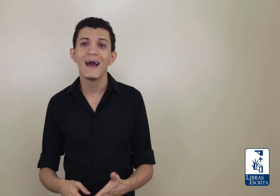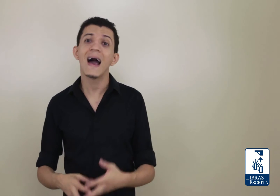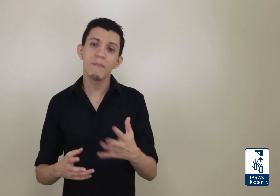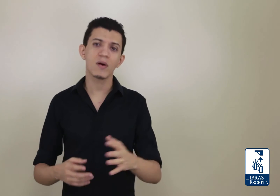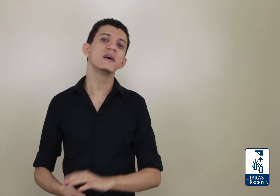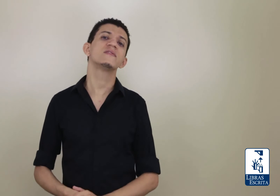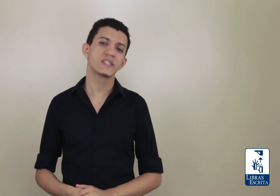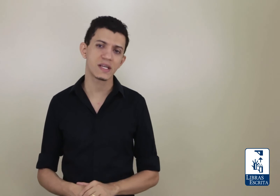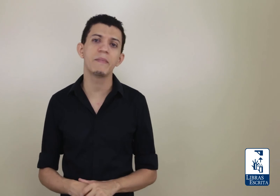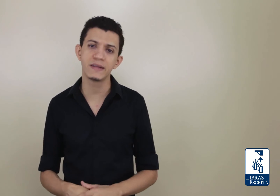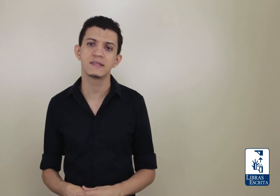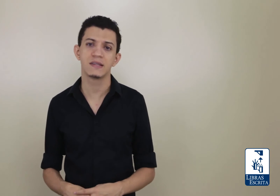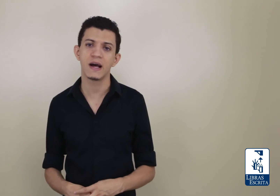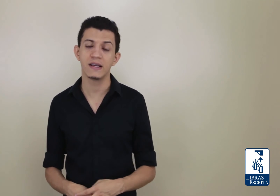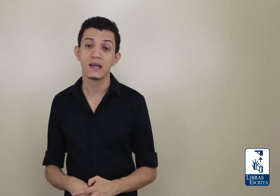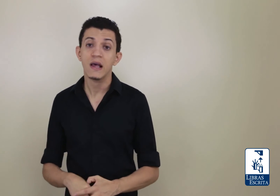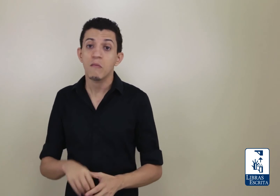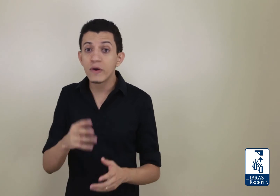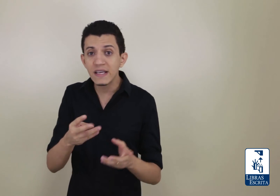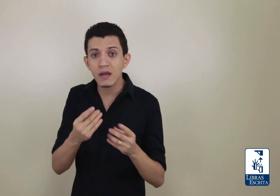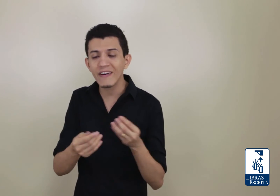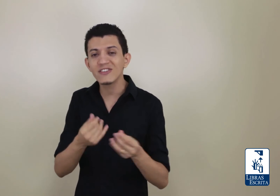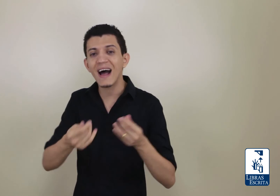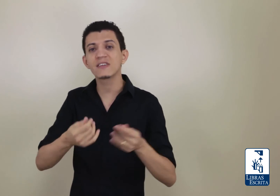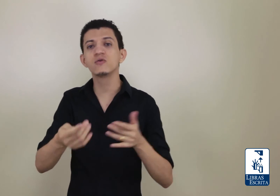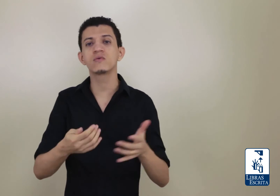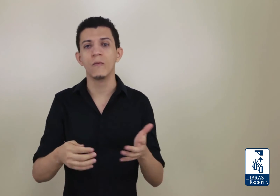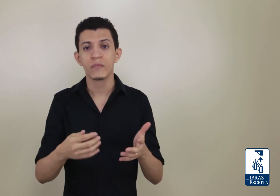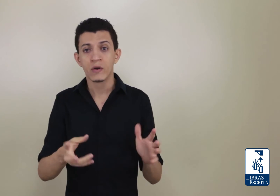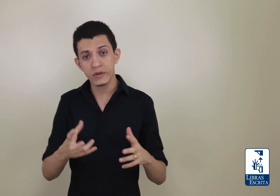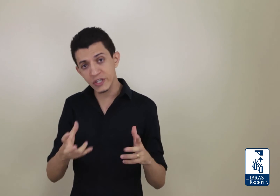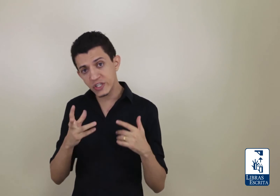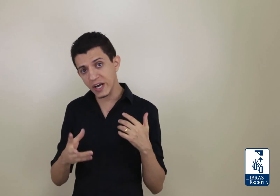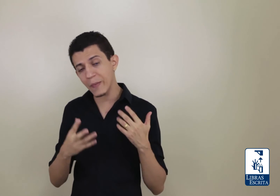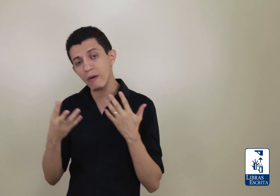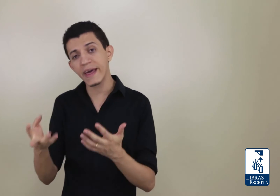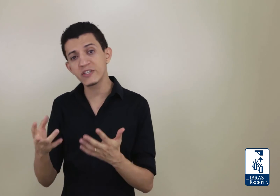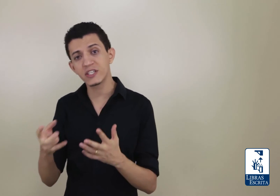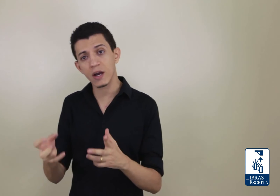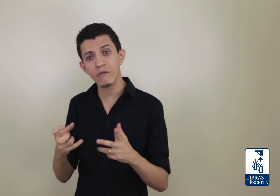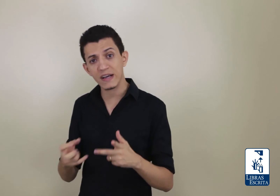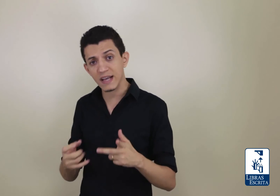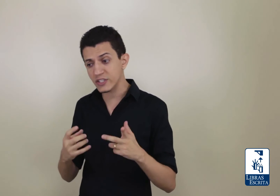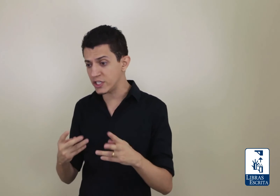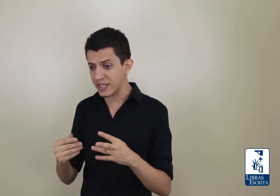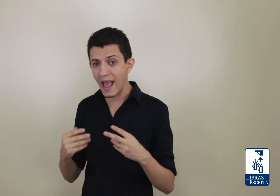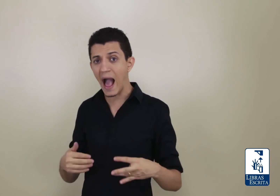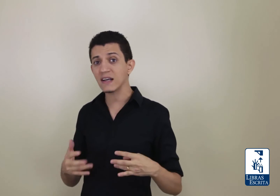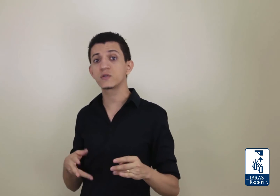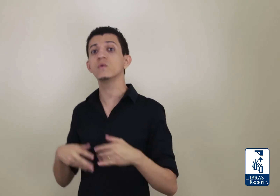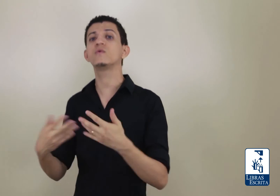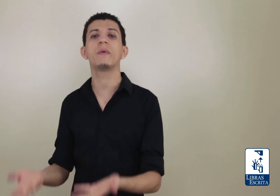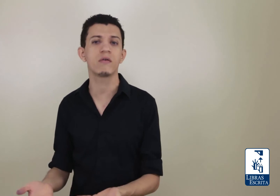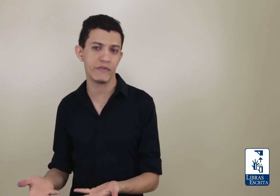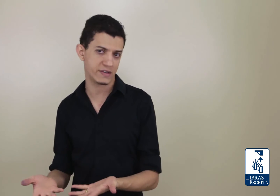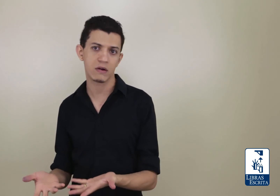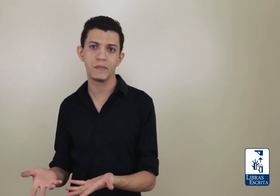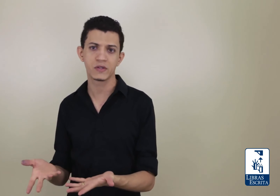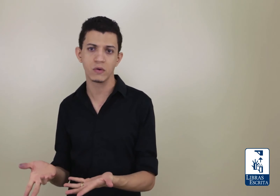é importante você saber desses sinais. Porque isso aí vai te dar assunto. Quando a gente chega para alguém e a gente quer conversar, a gente tem assunto para conversar com a pessoa.